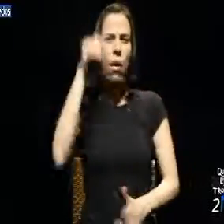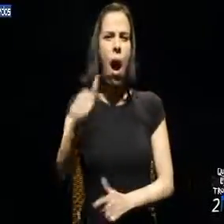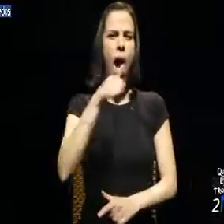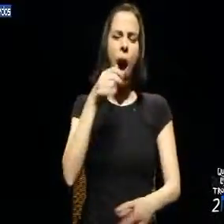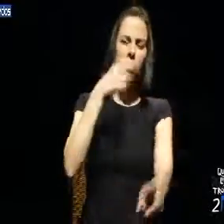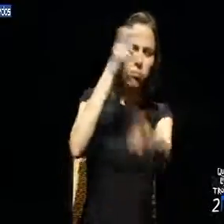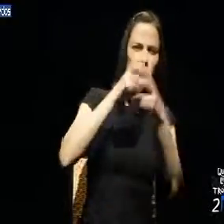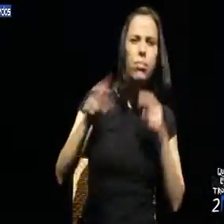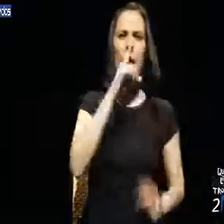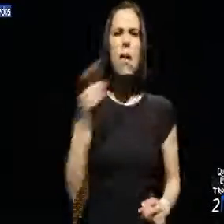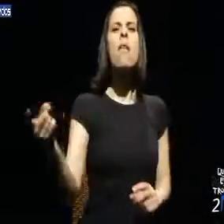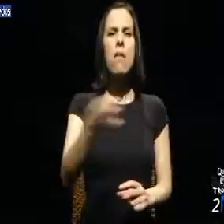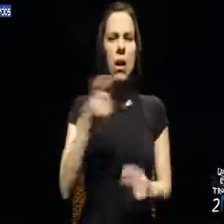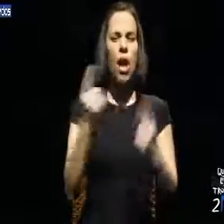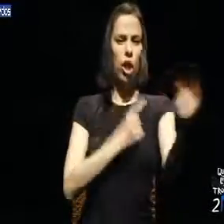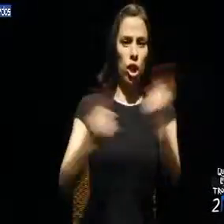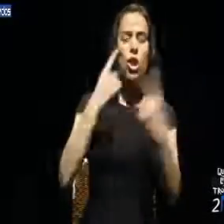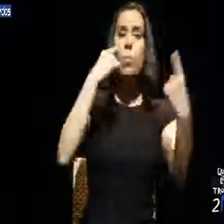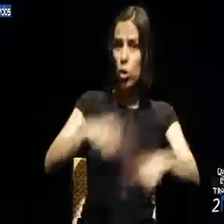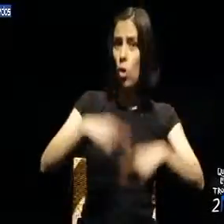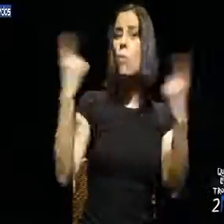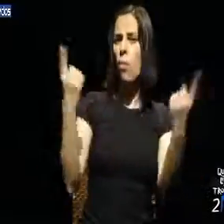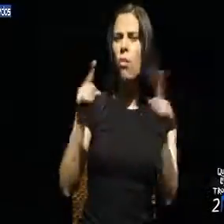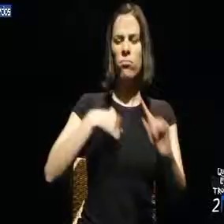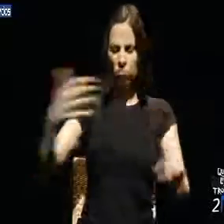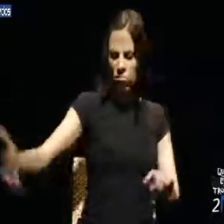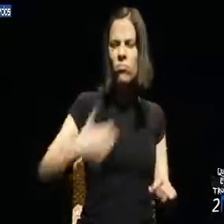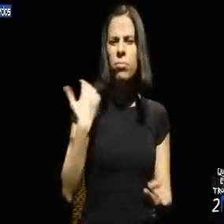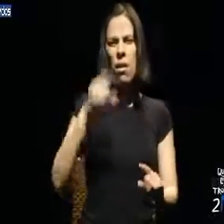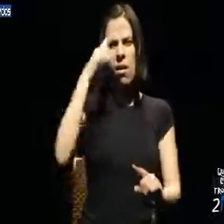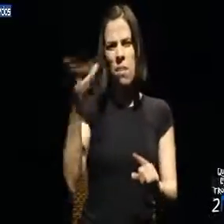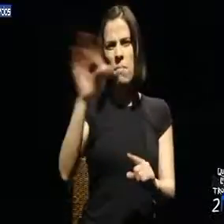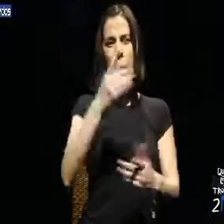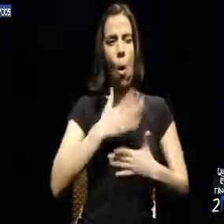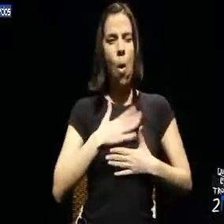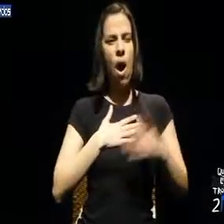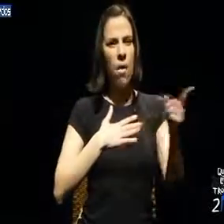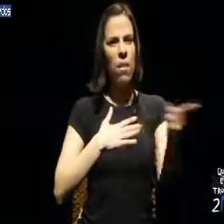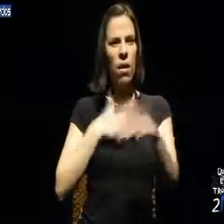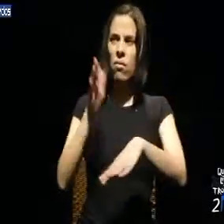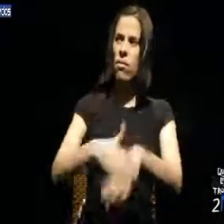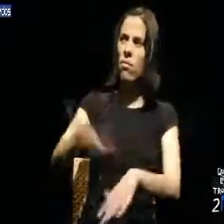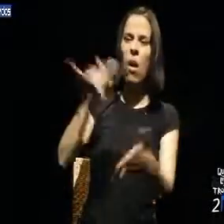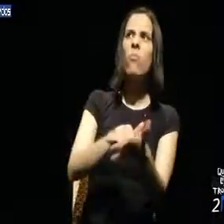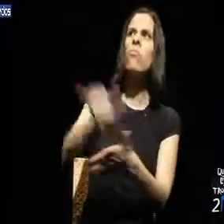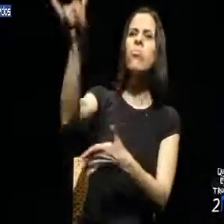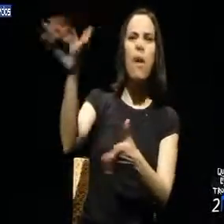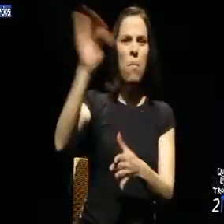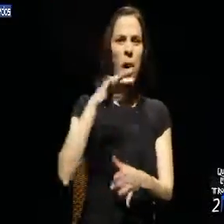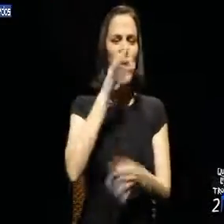eletricidade e do gás, dos transportes públicos. Revolta-nos saber de mais um amigo que se vê obrigado a partir, de mais uma família que perdeu a sua